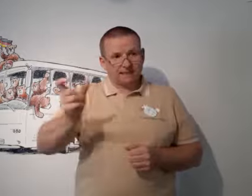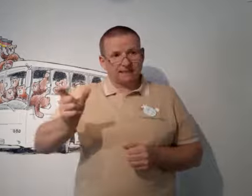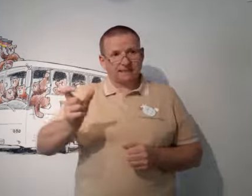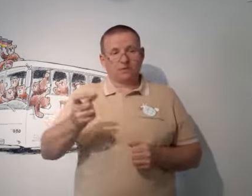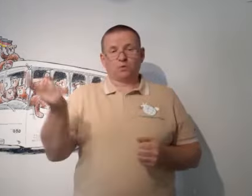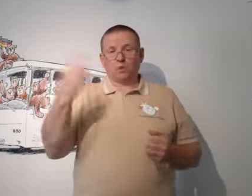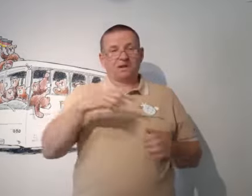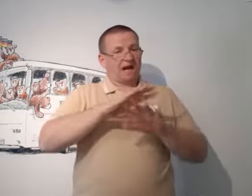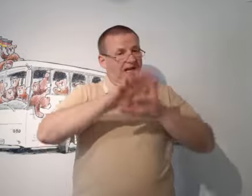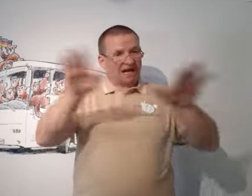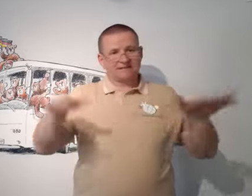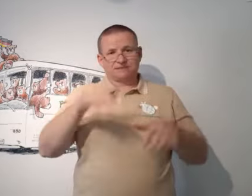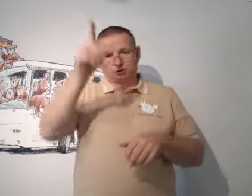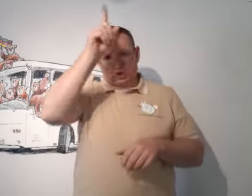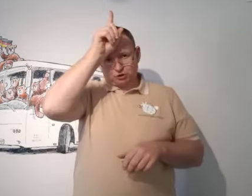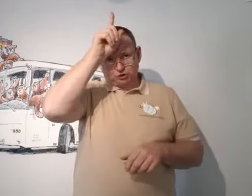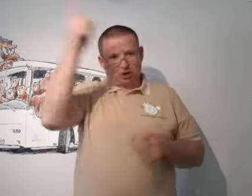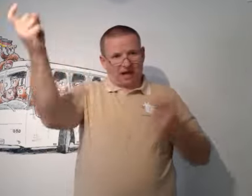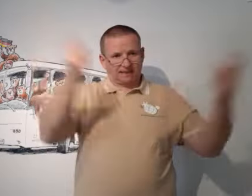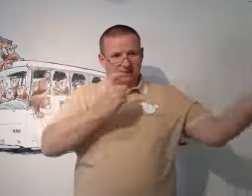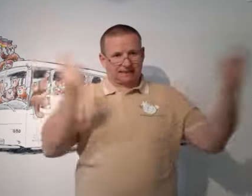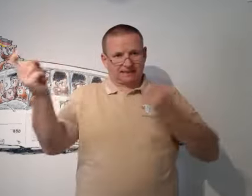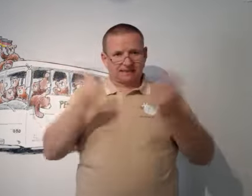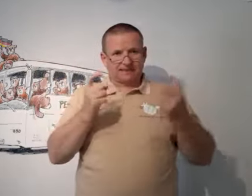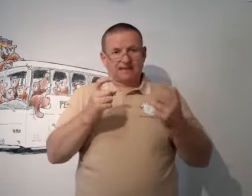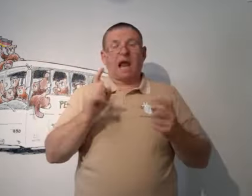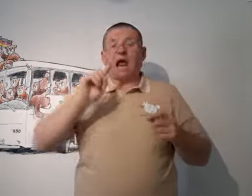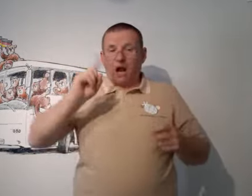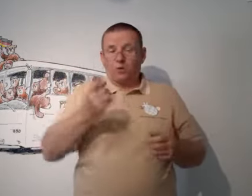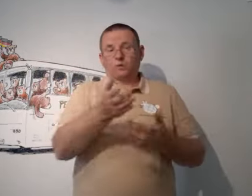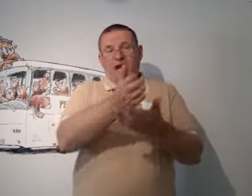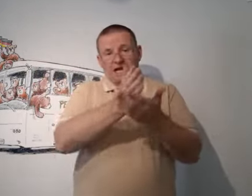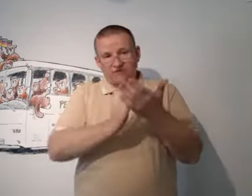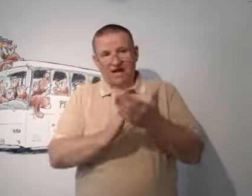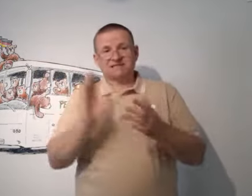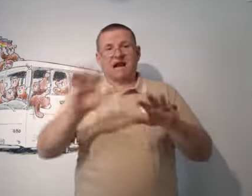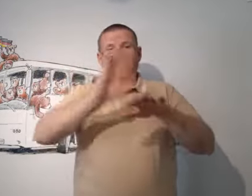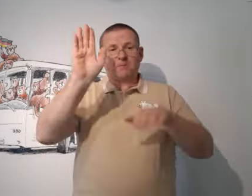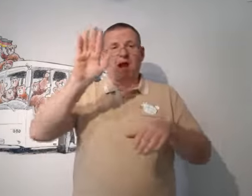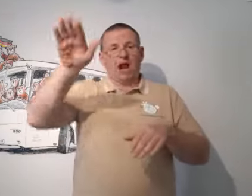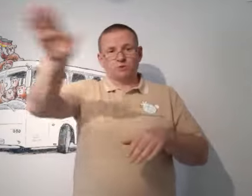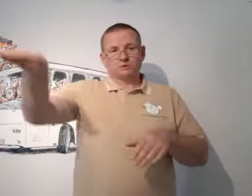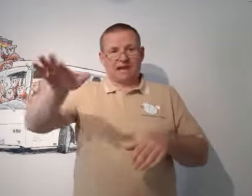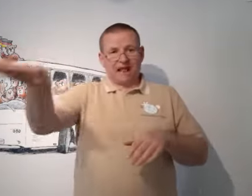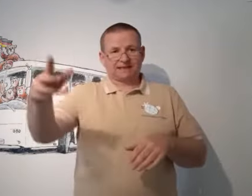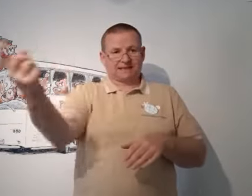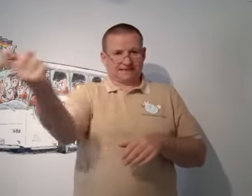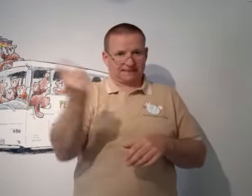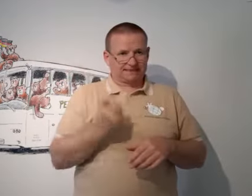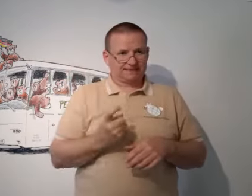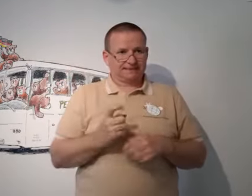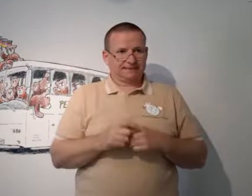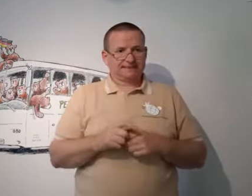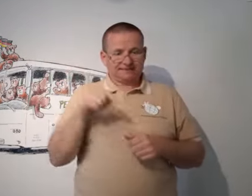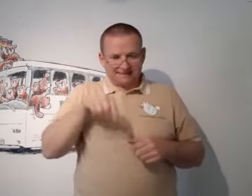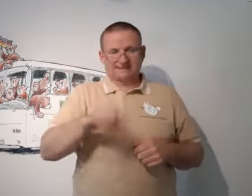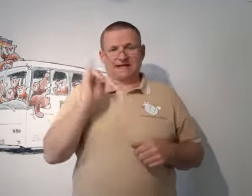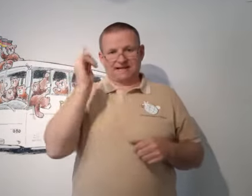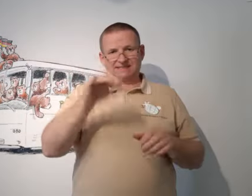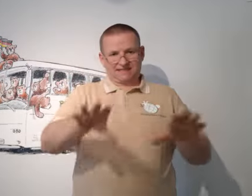Meine gehörlosen Kunden kommen aus ganz Deutschland, teilweise sogar aus dem Ausland, damit sie an den Reisen